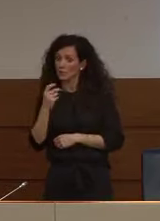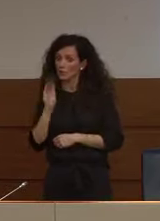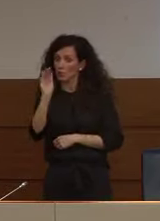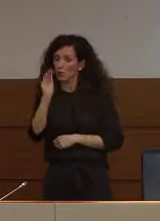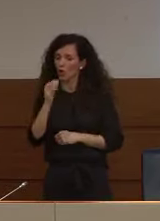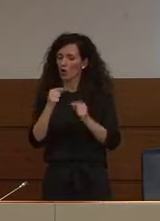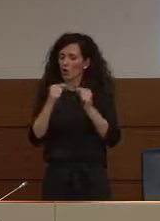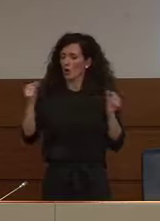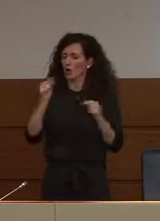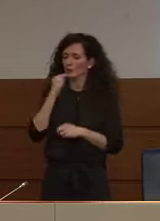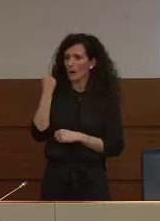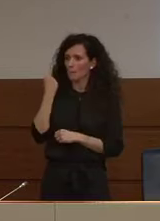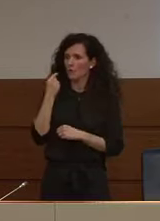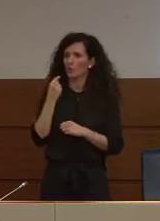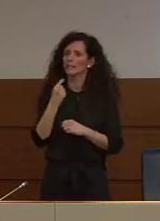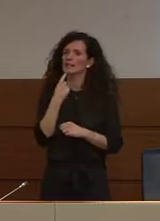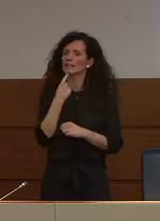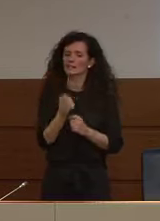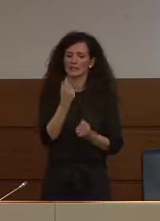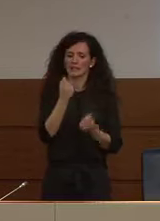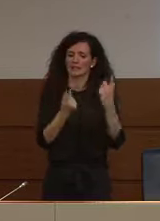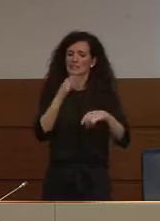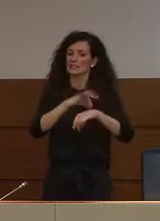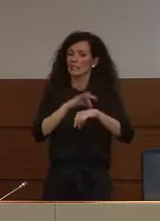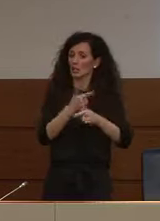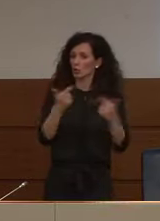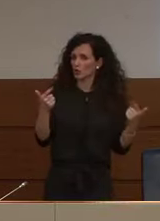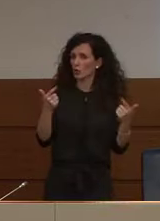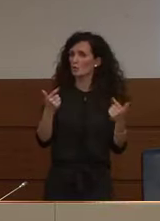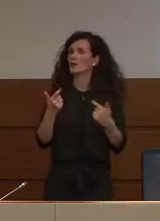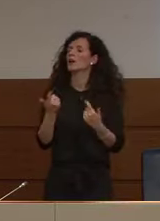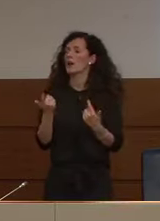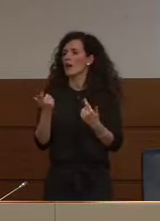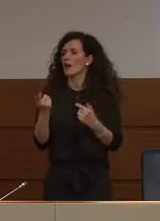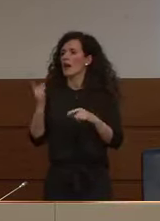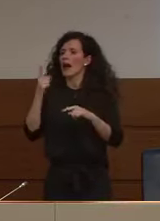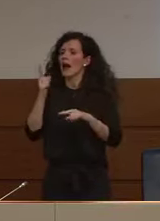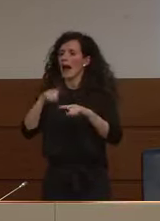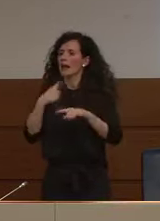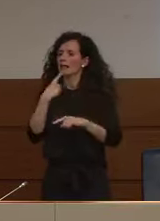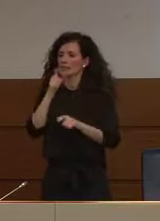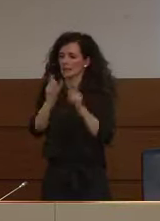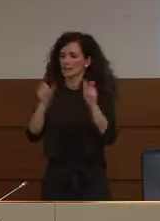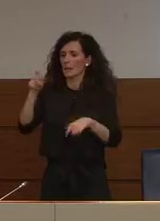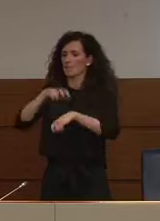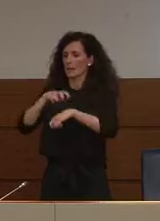asintomatici lo chiedono anche tra l'altro i sanitari i medici e i sanitari che lavorano negli ospedali